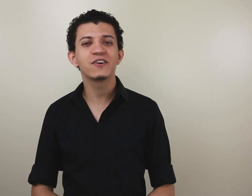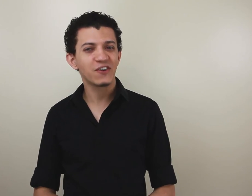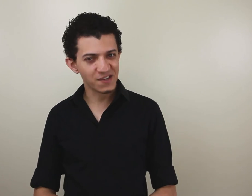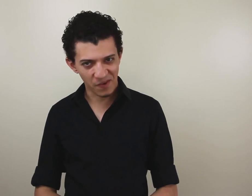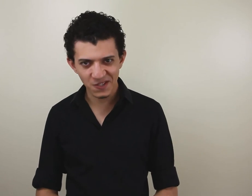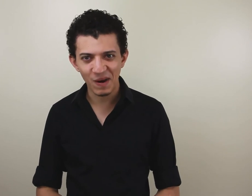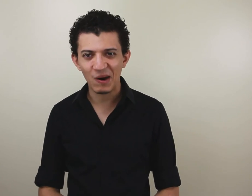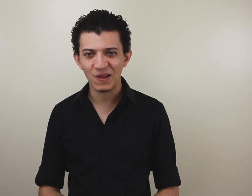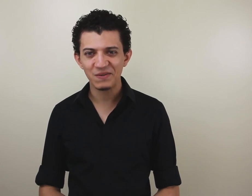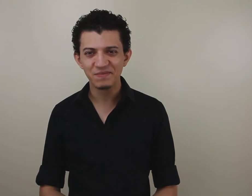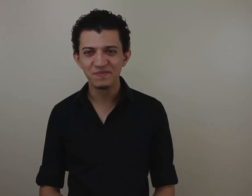então na nossa próxima aula.